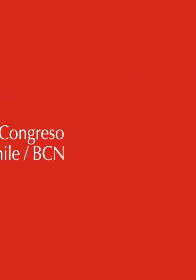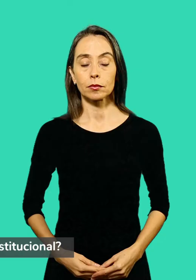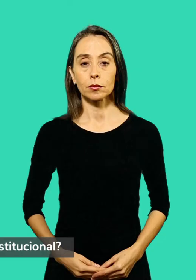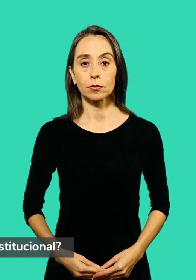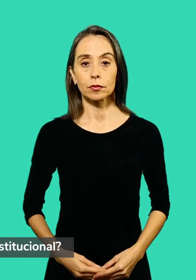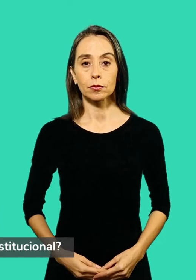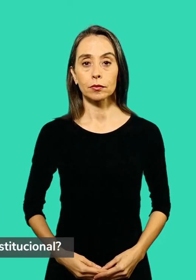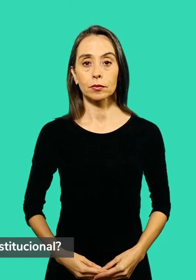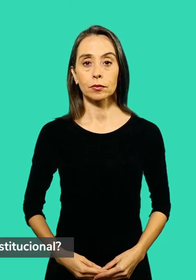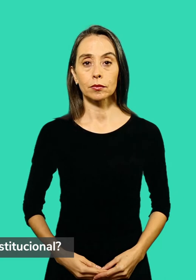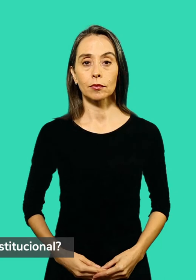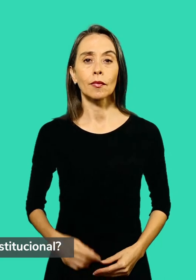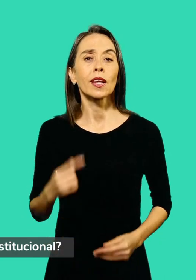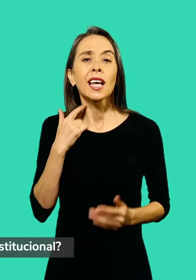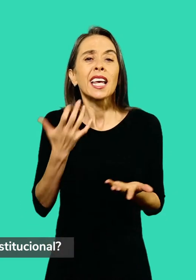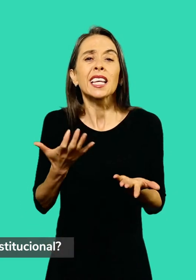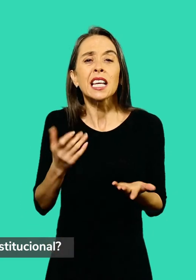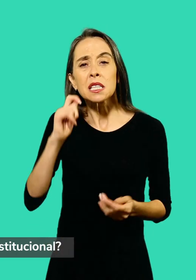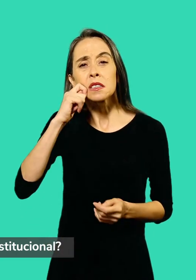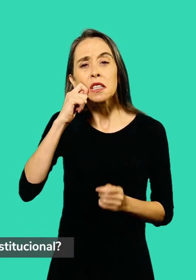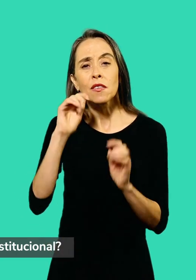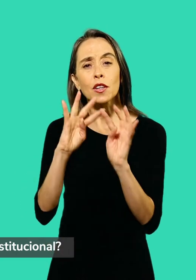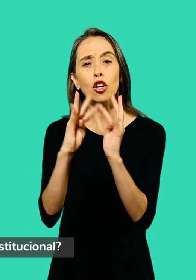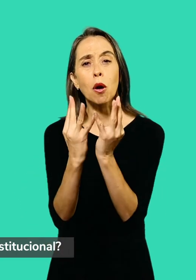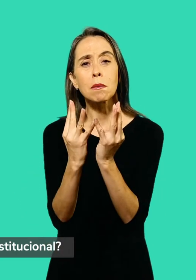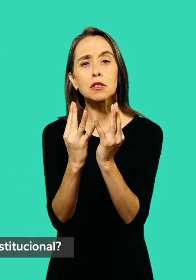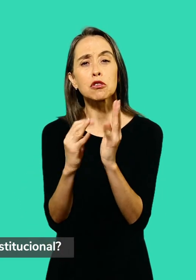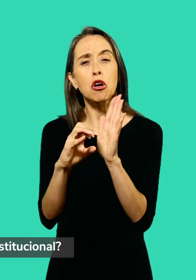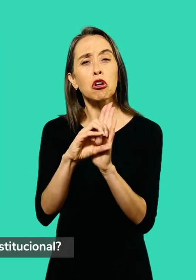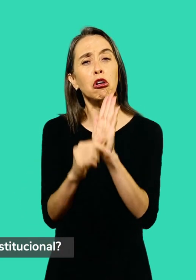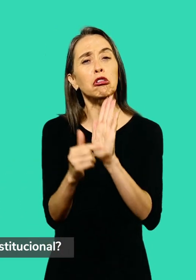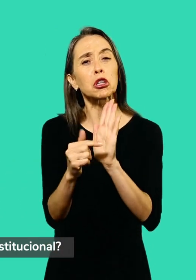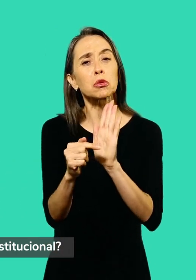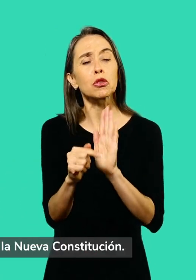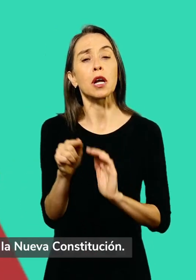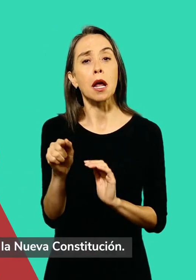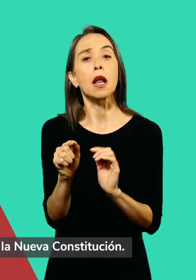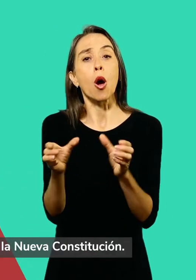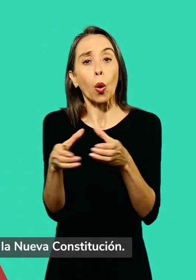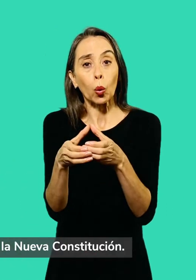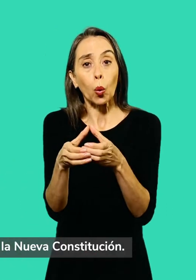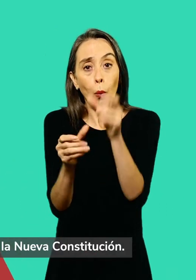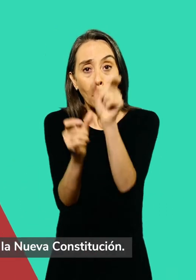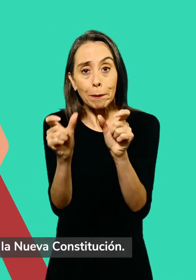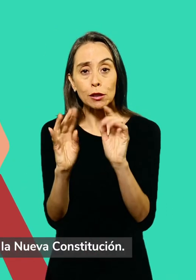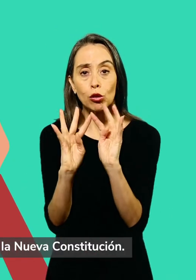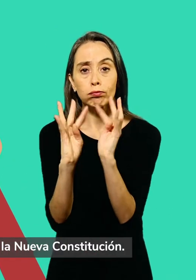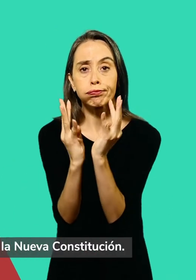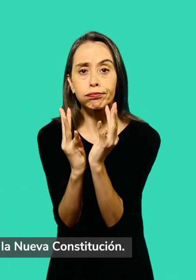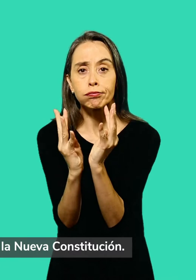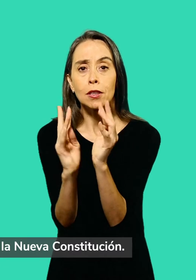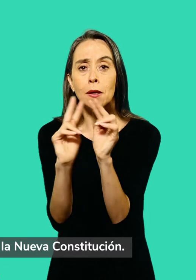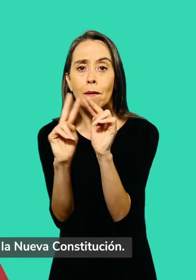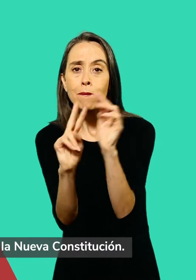¿Qué es la convención constitucional? Es el grupo de personas que redactará la nueva constitución.